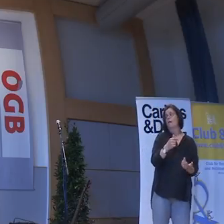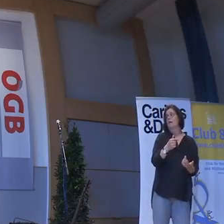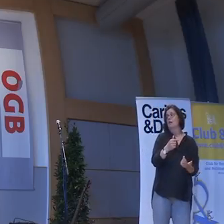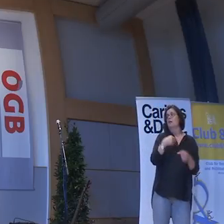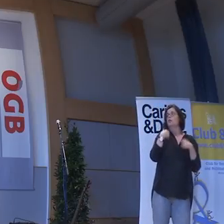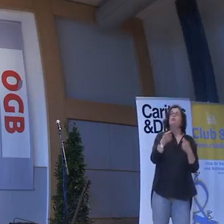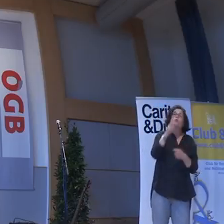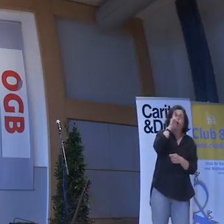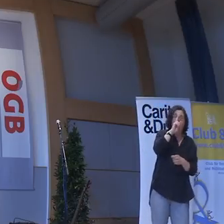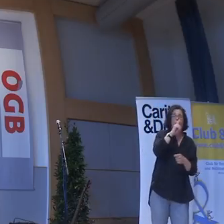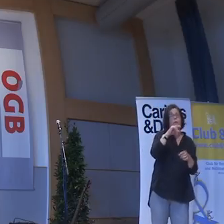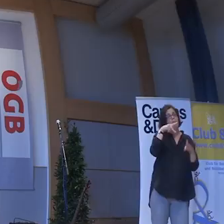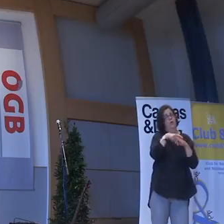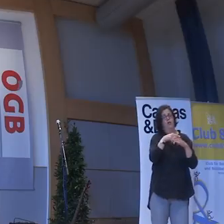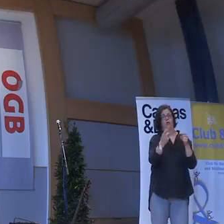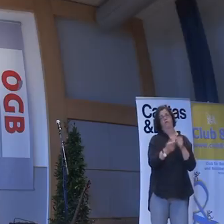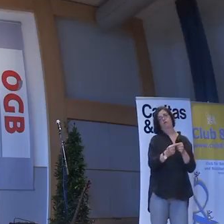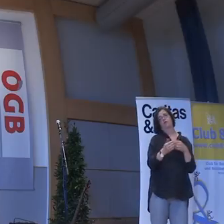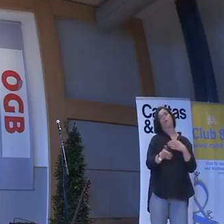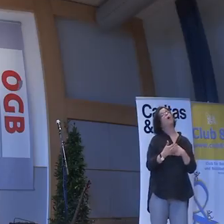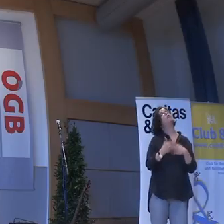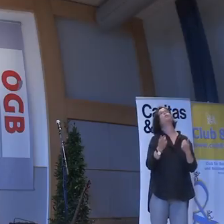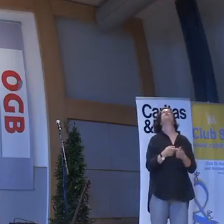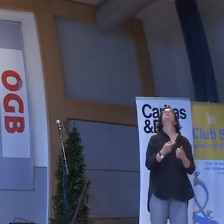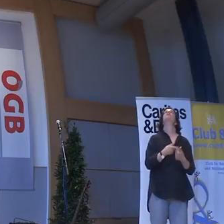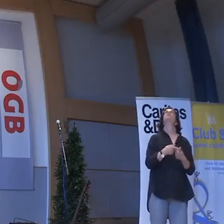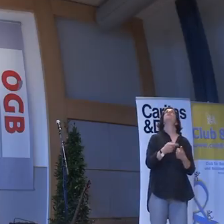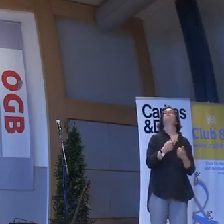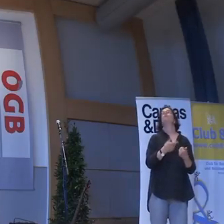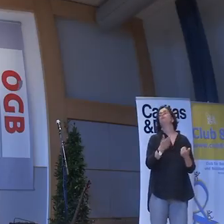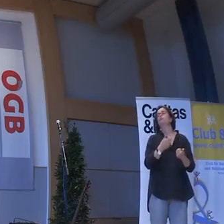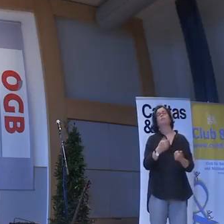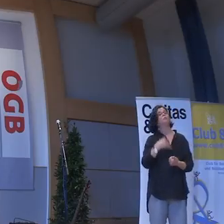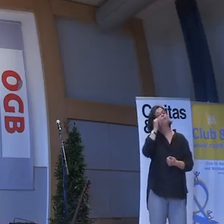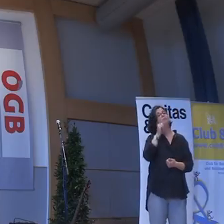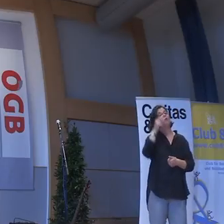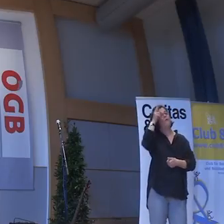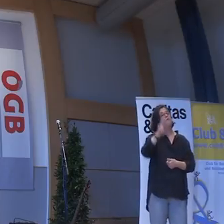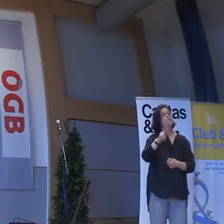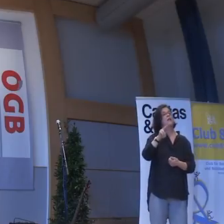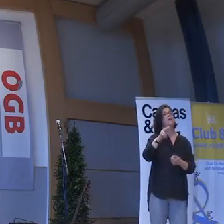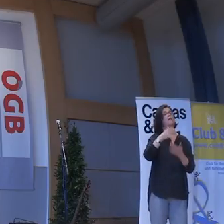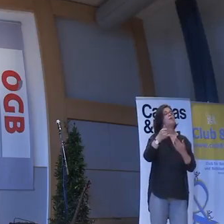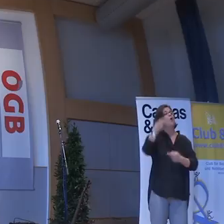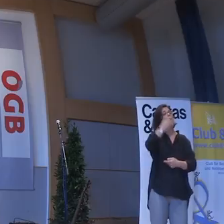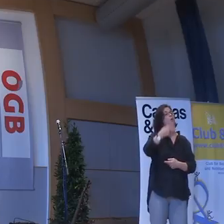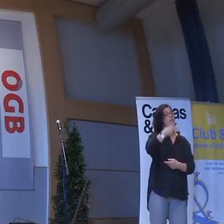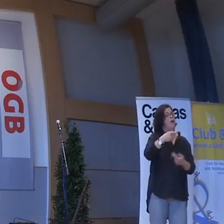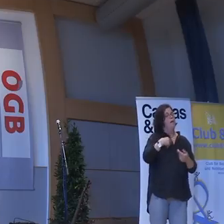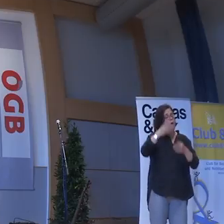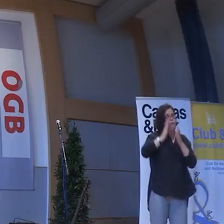Es gibt ja so liebe Behindertenwitze. Zum Beispiel. Ein Rollstuhlfahrer fährt in Wien. Beim Imperial. Das ist so ein Hotel.